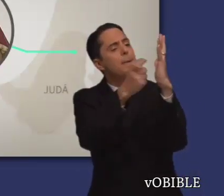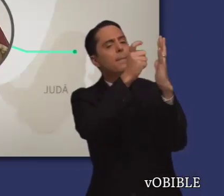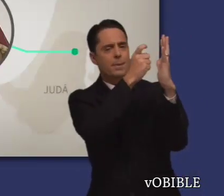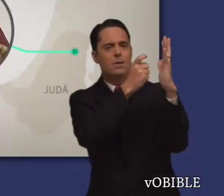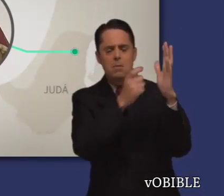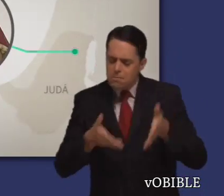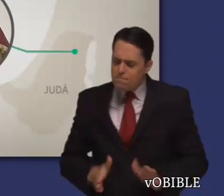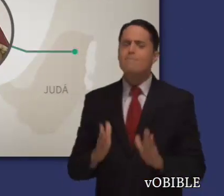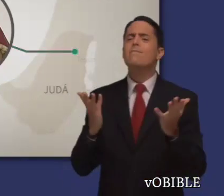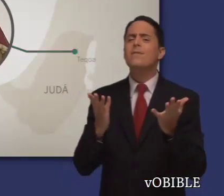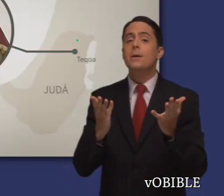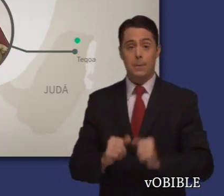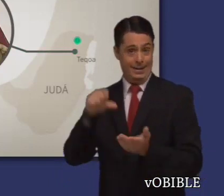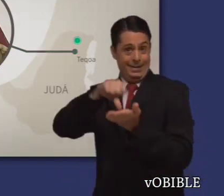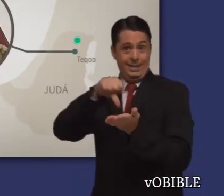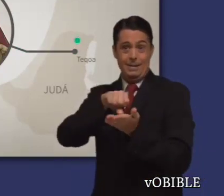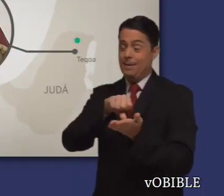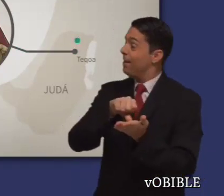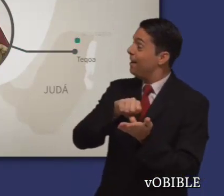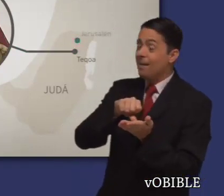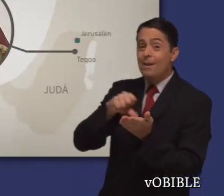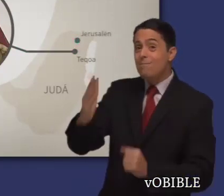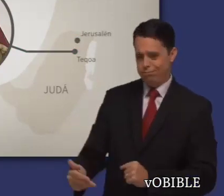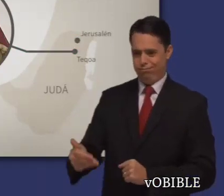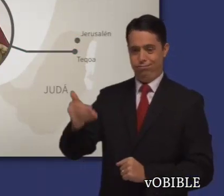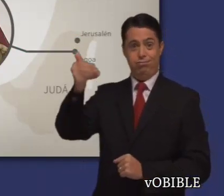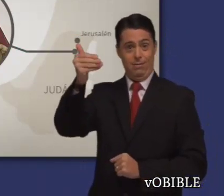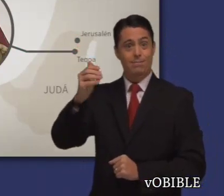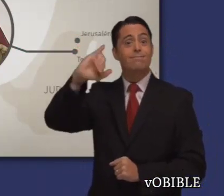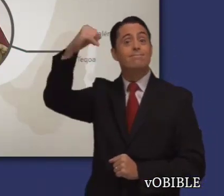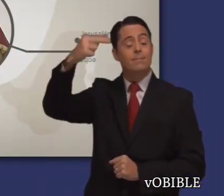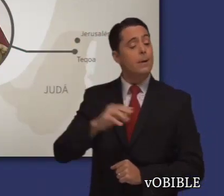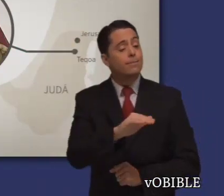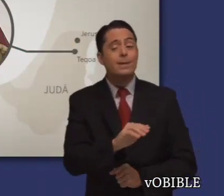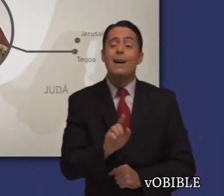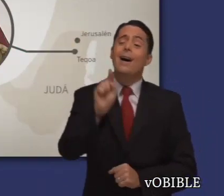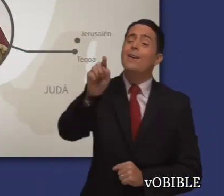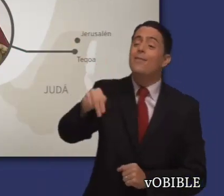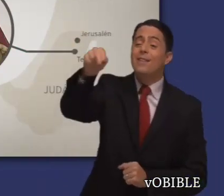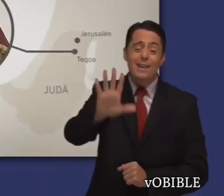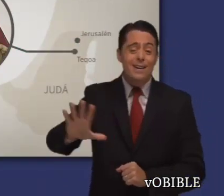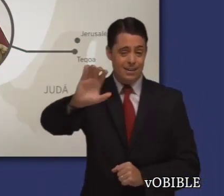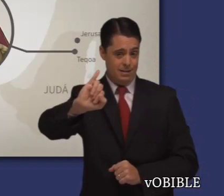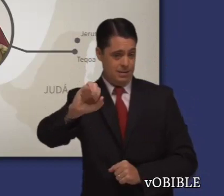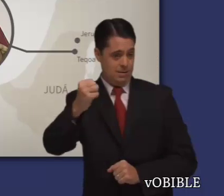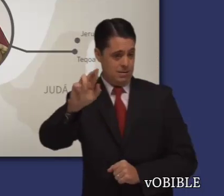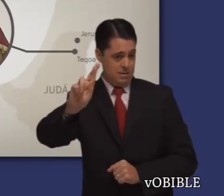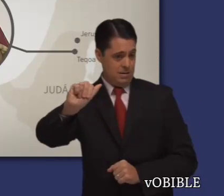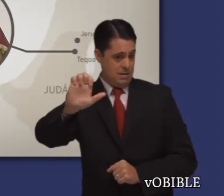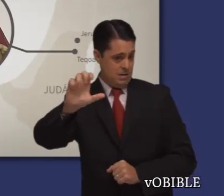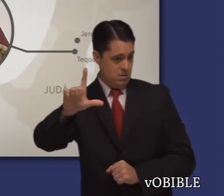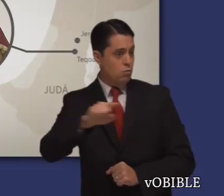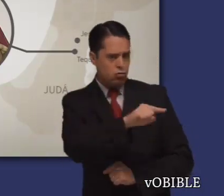Amós era de Tecoa, población de Judá situada al sur de Jerusalén. Jehová lo envió para que profetizara